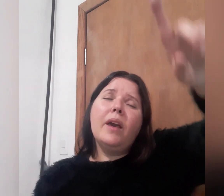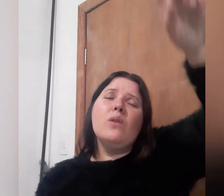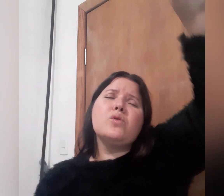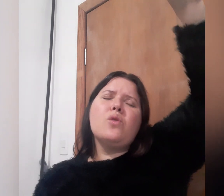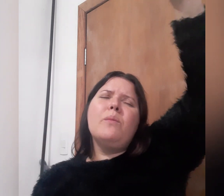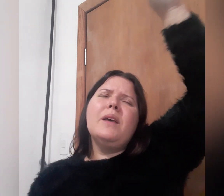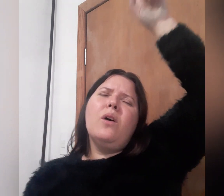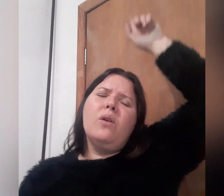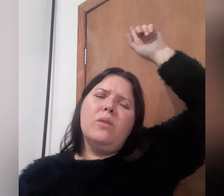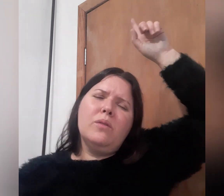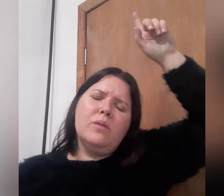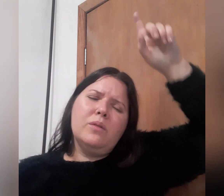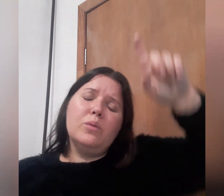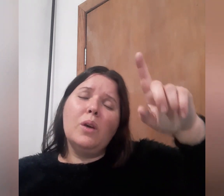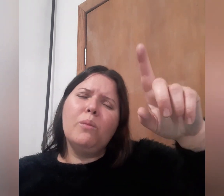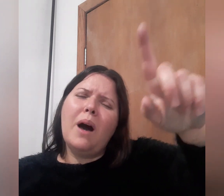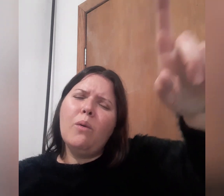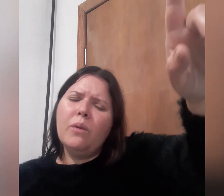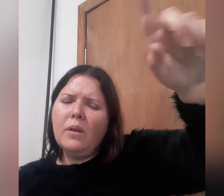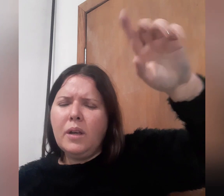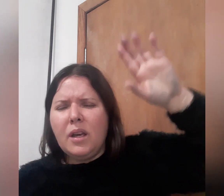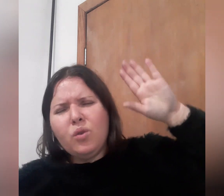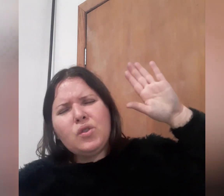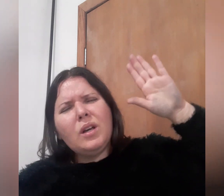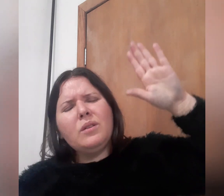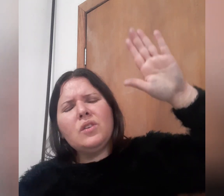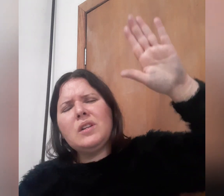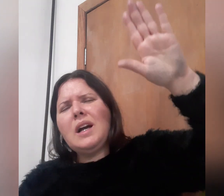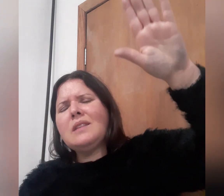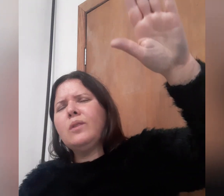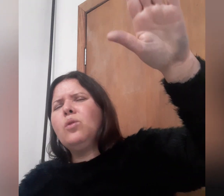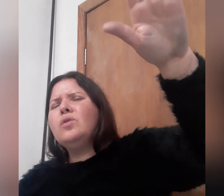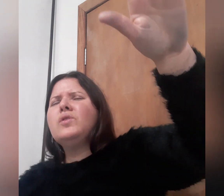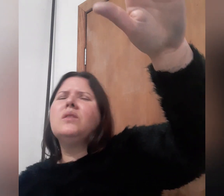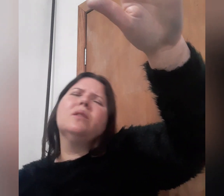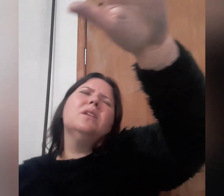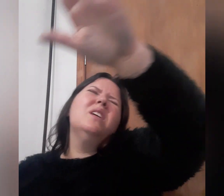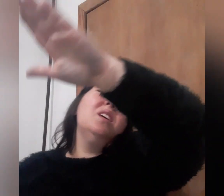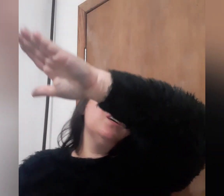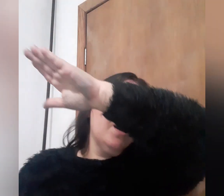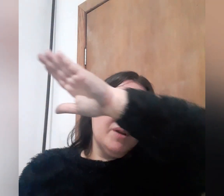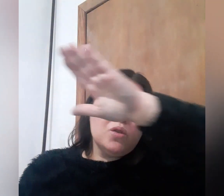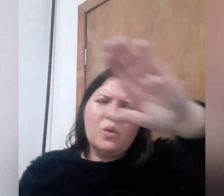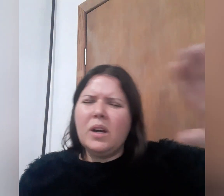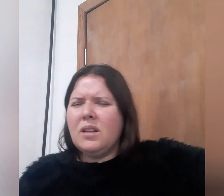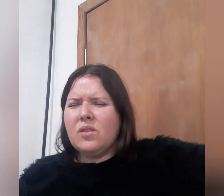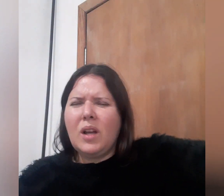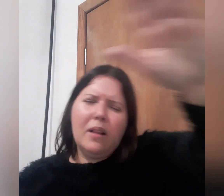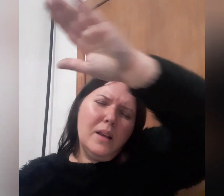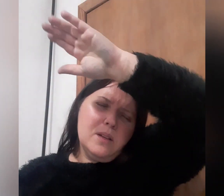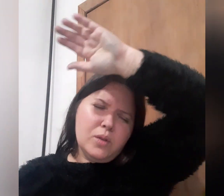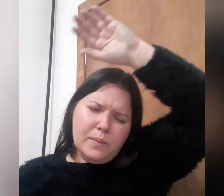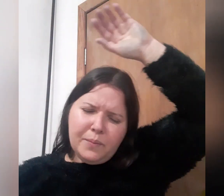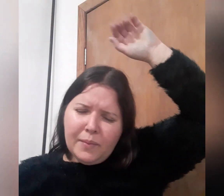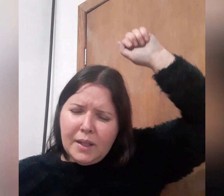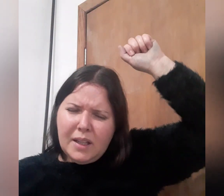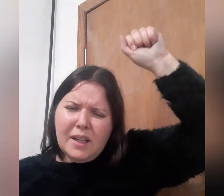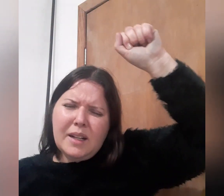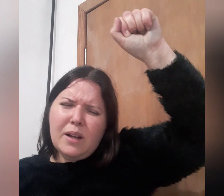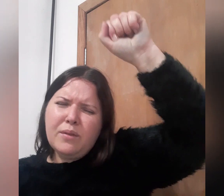eu sou maior do que o mal. Eu chego nesta casa hoje e quebro as correntes, as cadeias, declaro